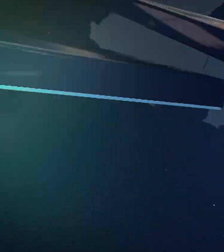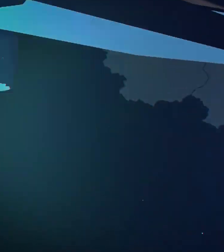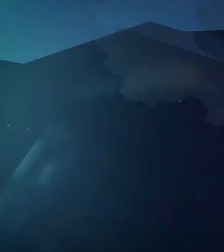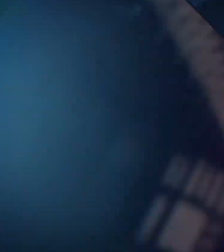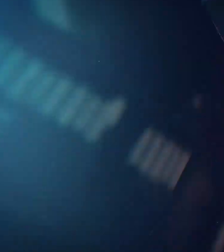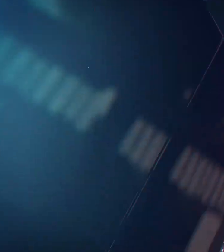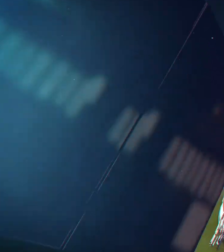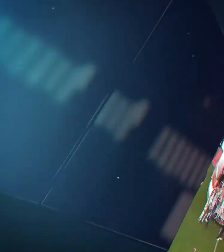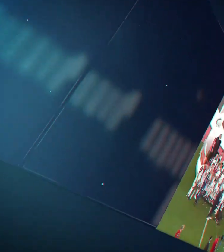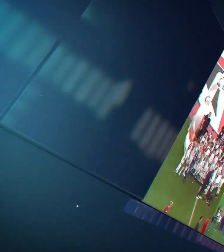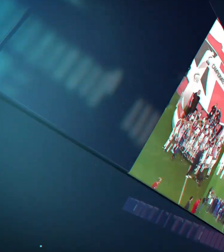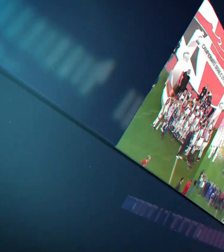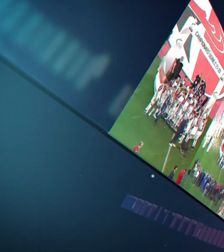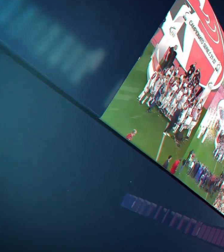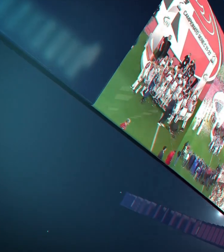Musica